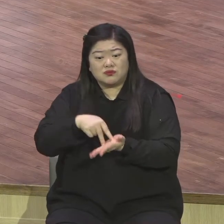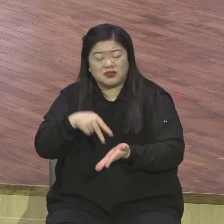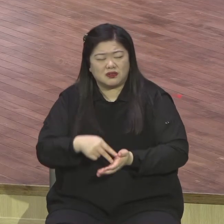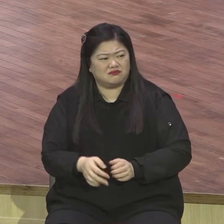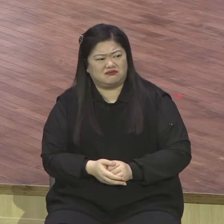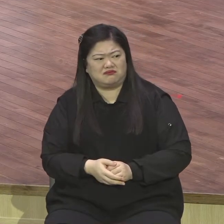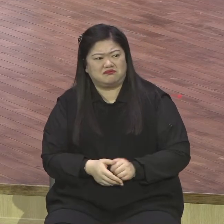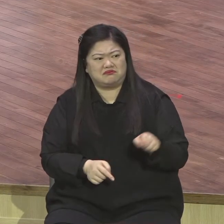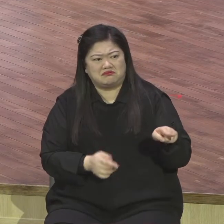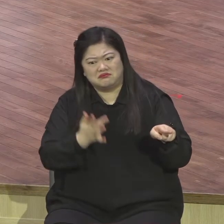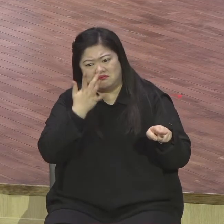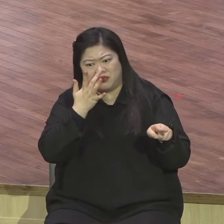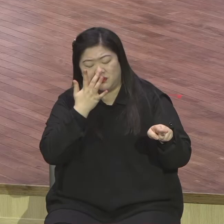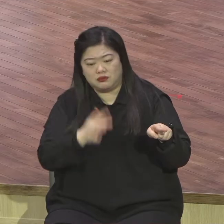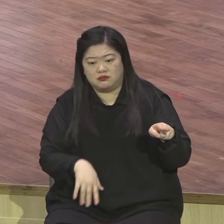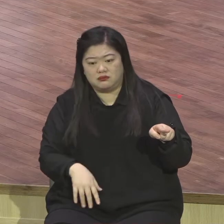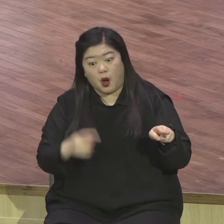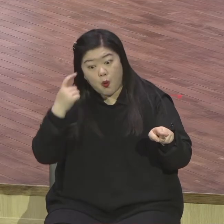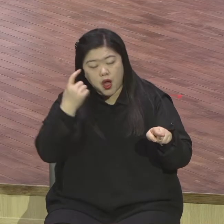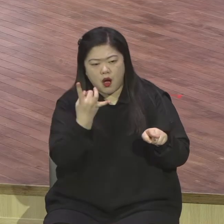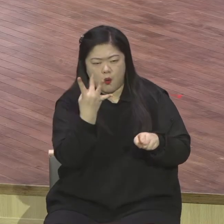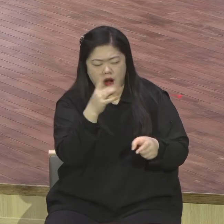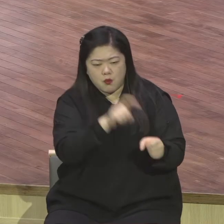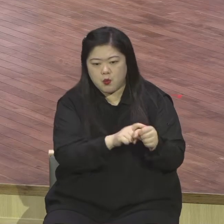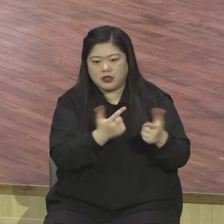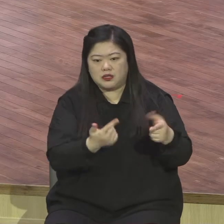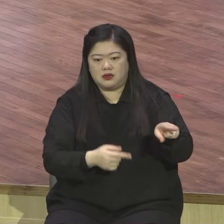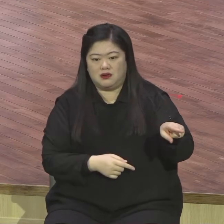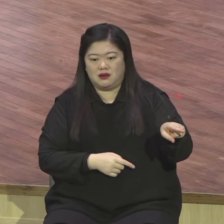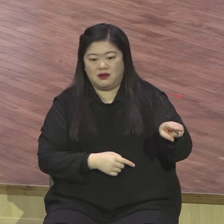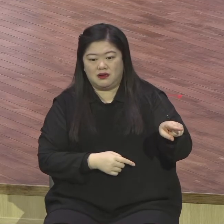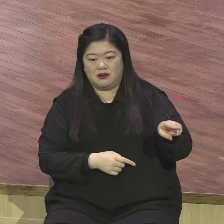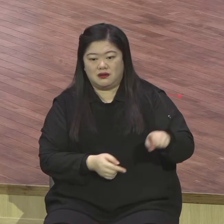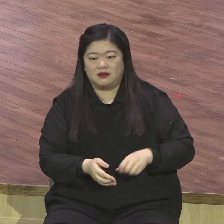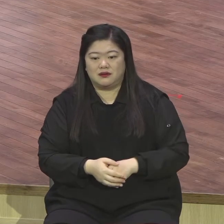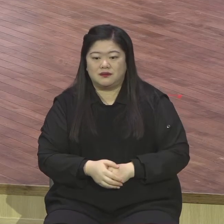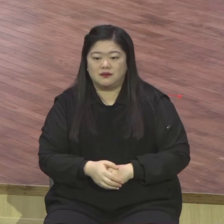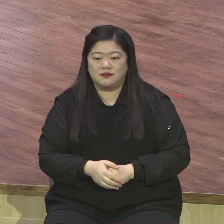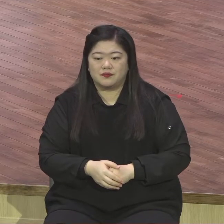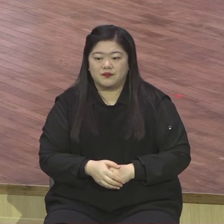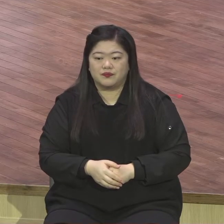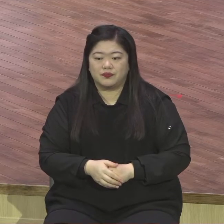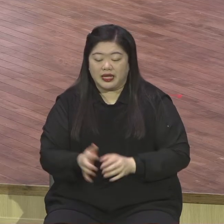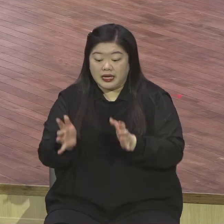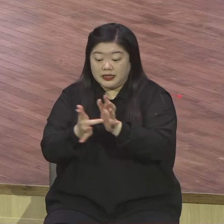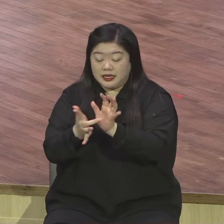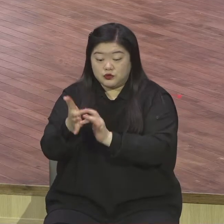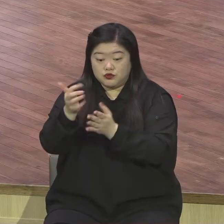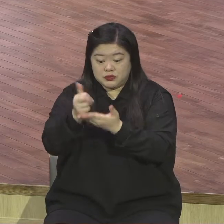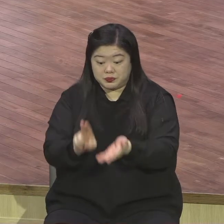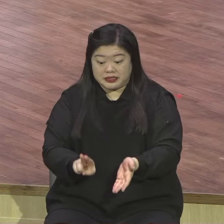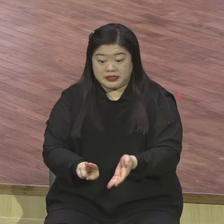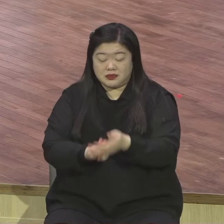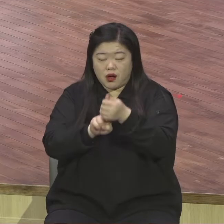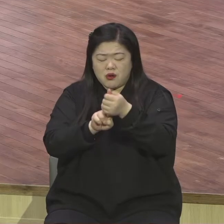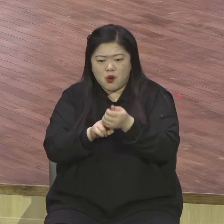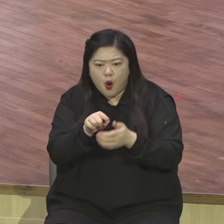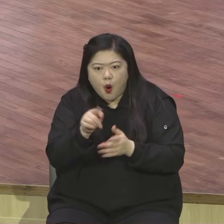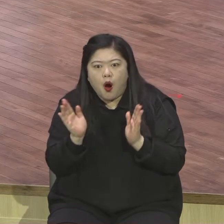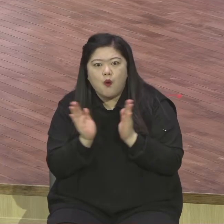예수님의 기적을 보면서 뭐가 열려야 되느냐 영적 눈이 열려야 된다는 거예요. 영적 눈이